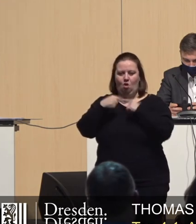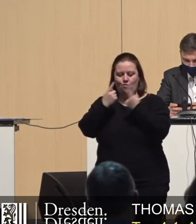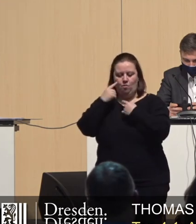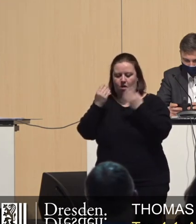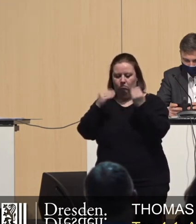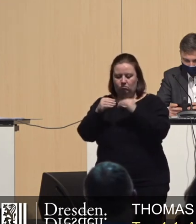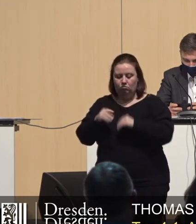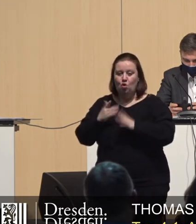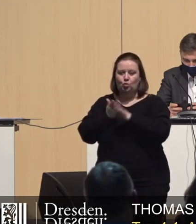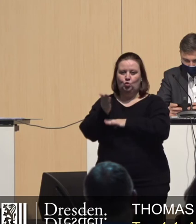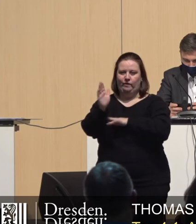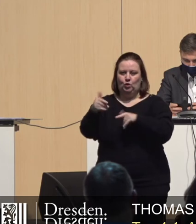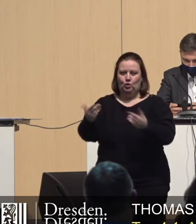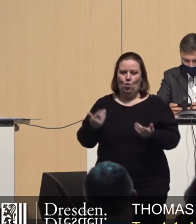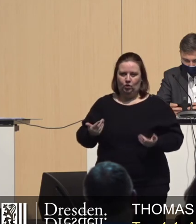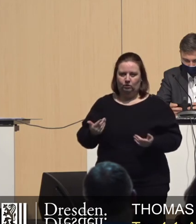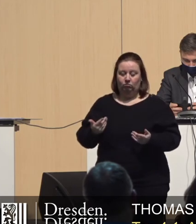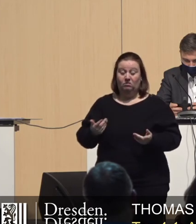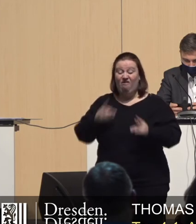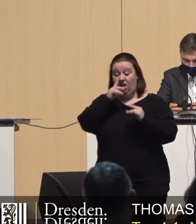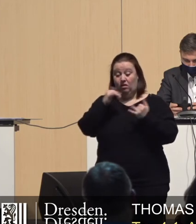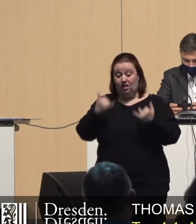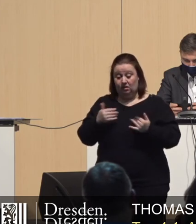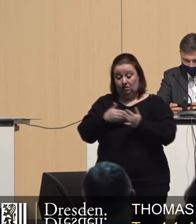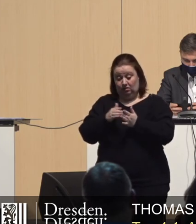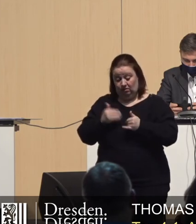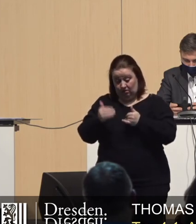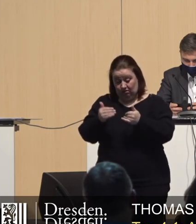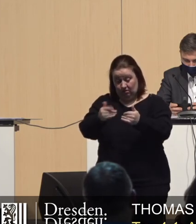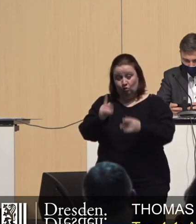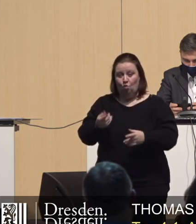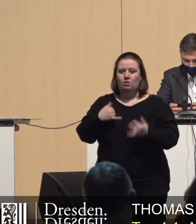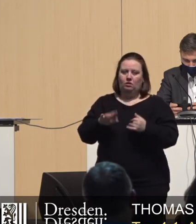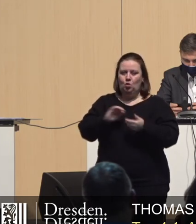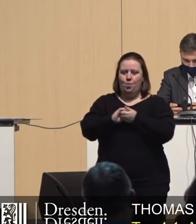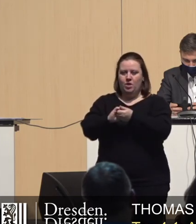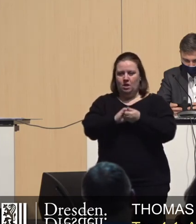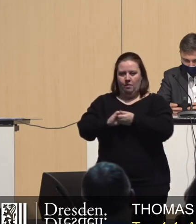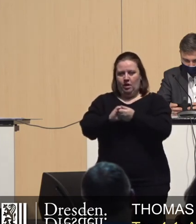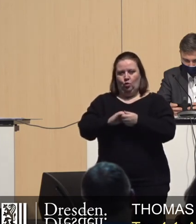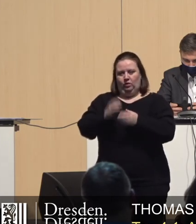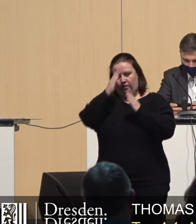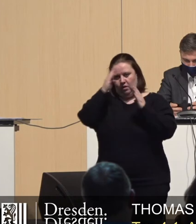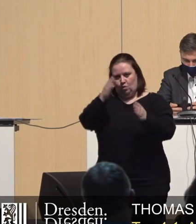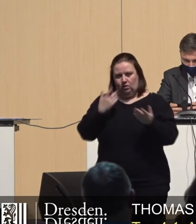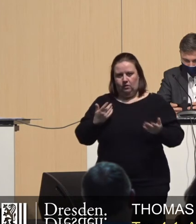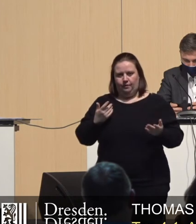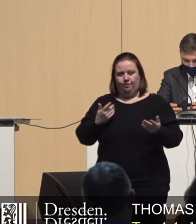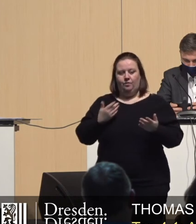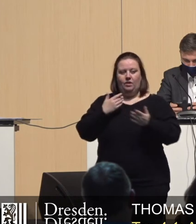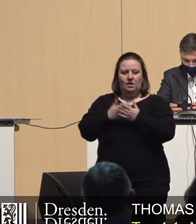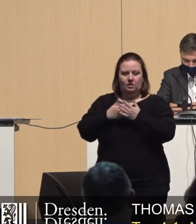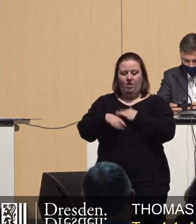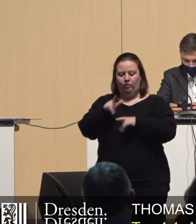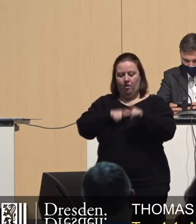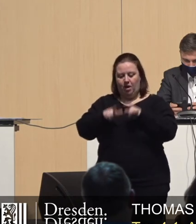decken und auch in Zukunft decken werden. Wenn wir hier vorankommen wollen, geht das nur im Miteinander und im gegenseitigen Vertrauen. Wir sollten es